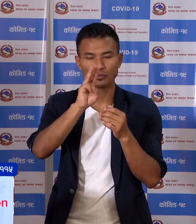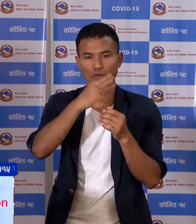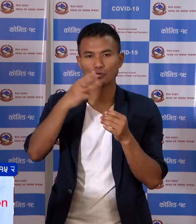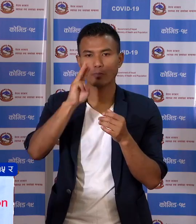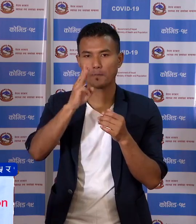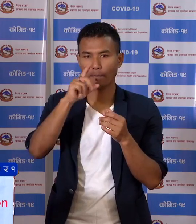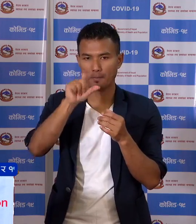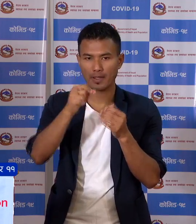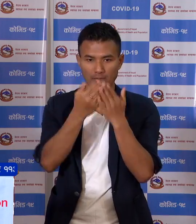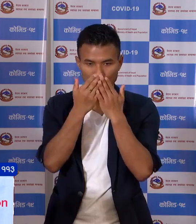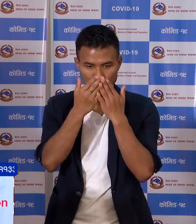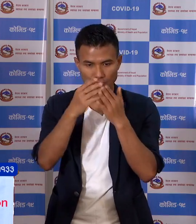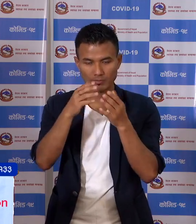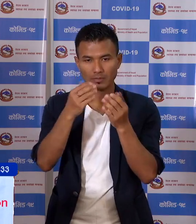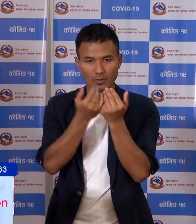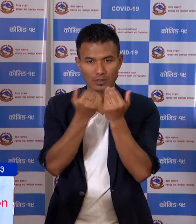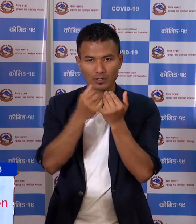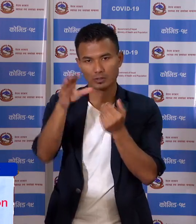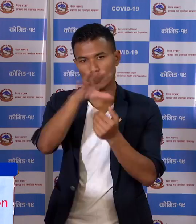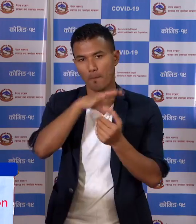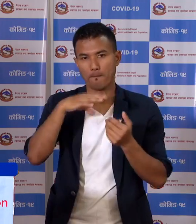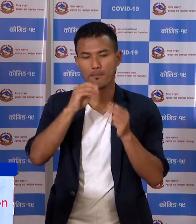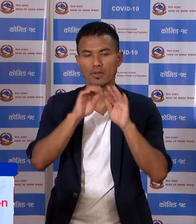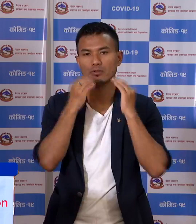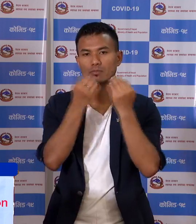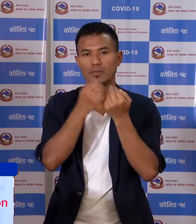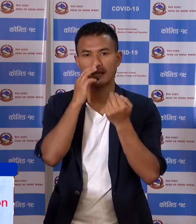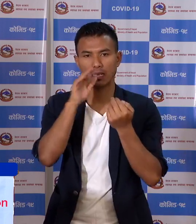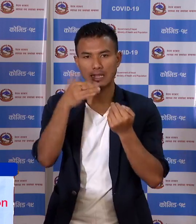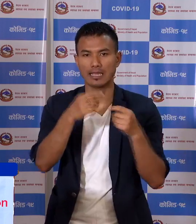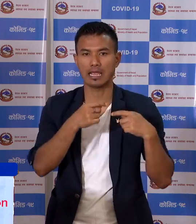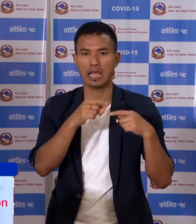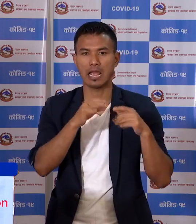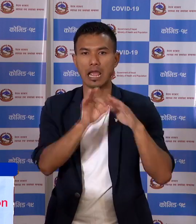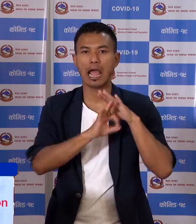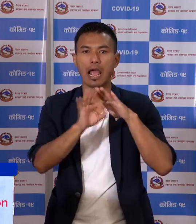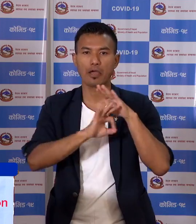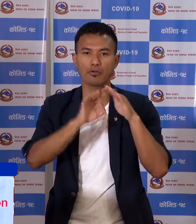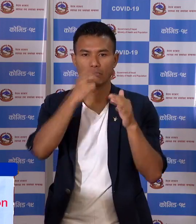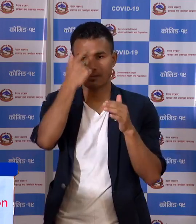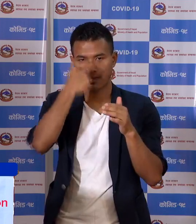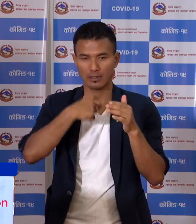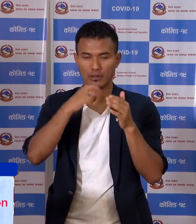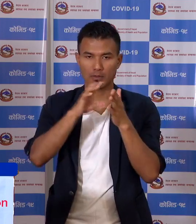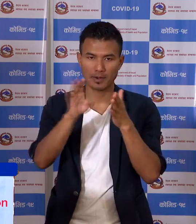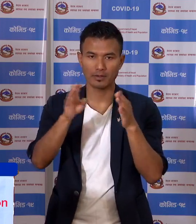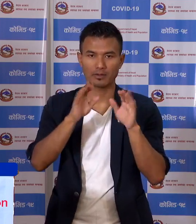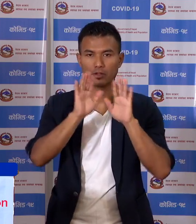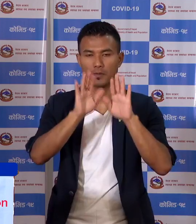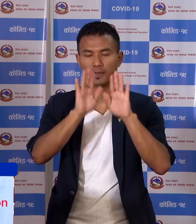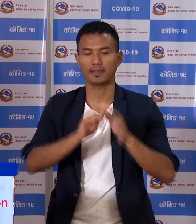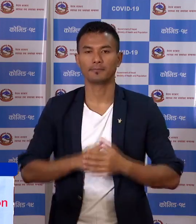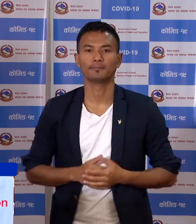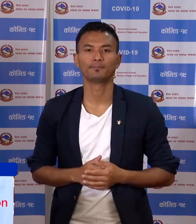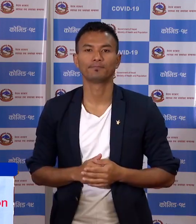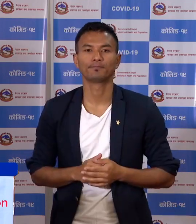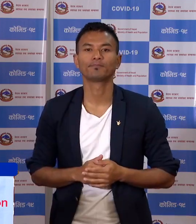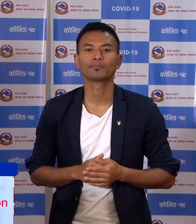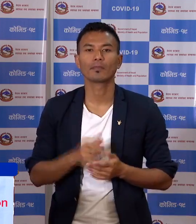परदय आहिरन भयगुमा मर सम्पूर्ण समुदायलाई आयको तर्फट मेरो ब्यक्तिक तर्फट दन्यबाद दिन चाहां छो